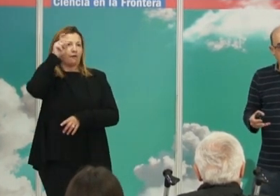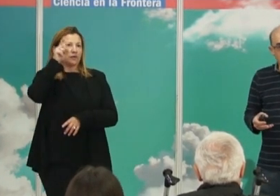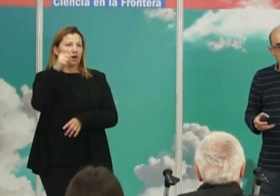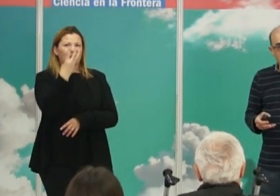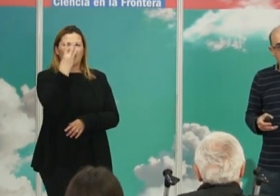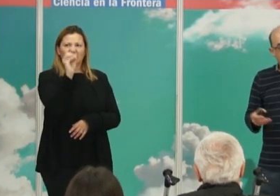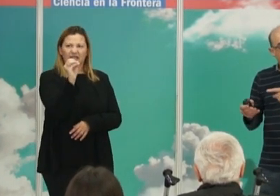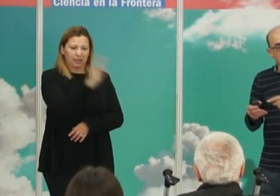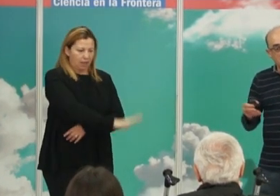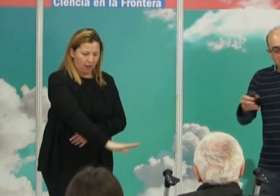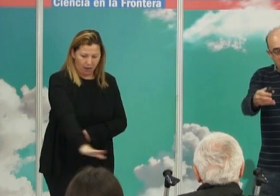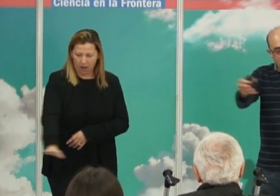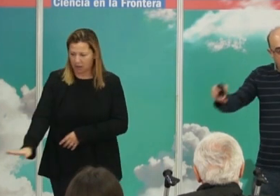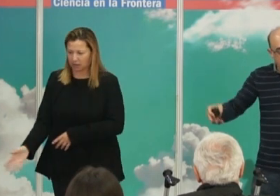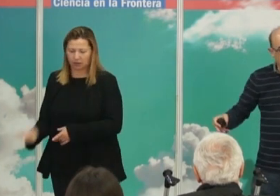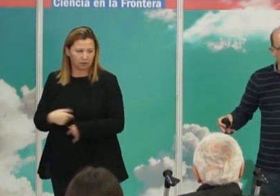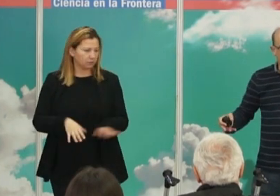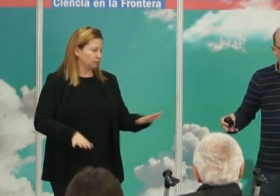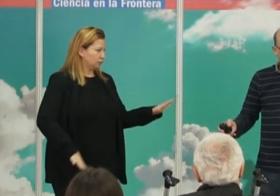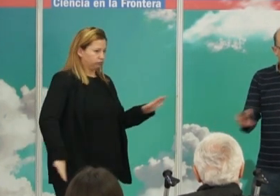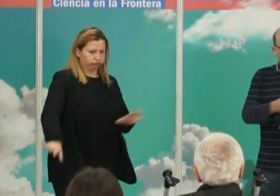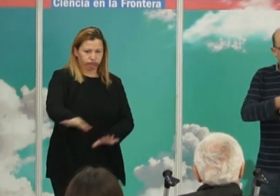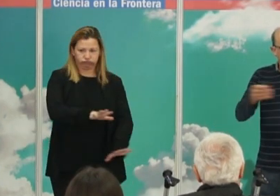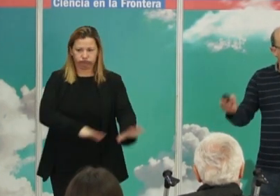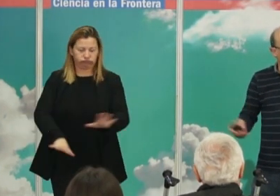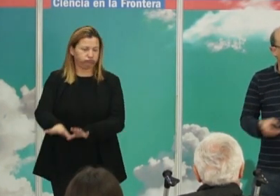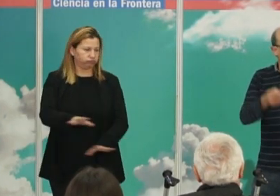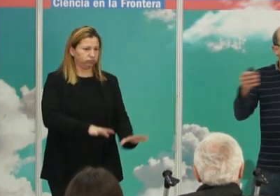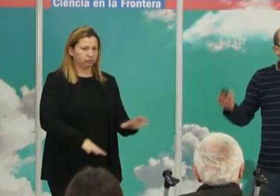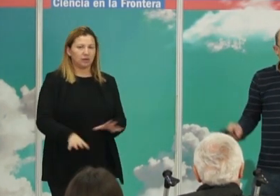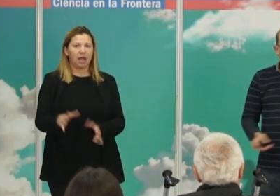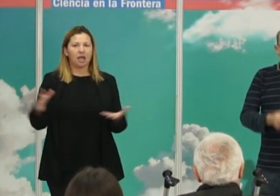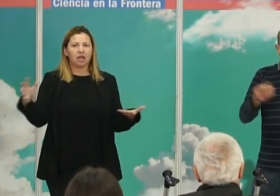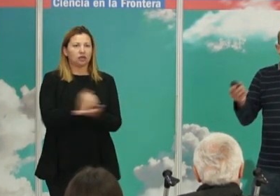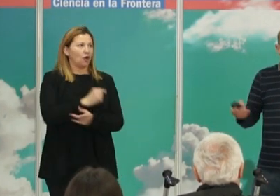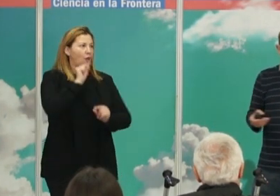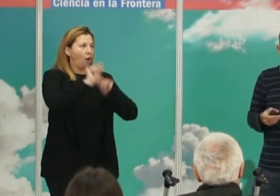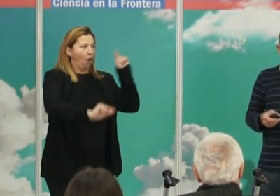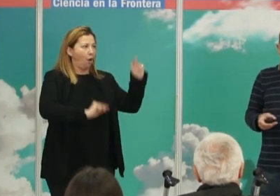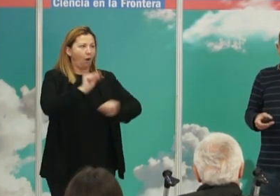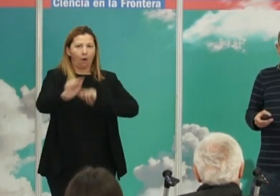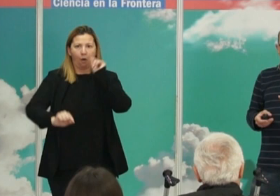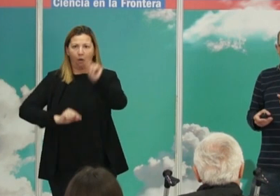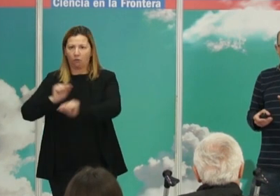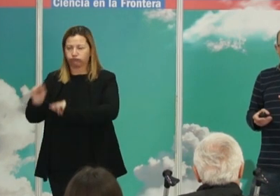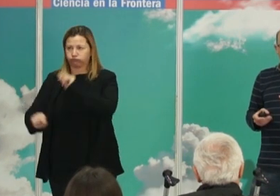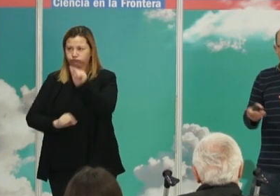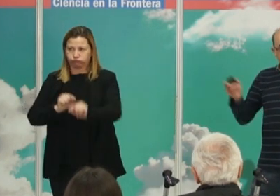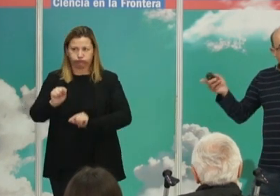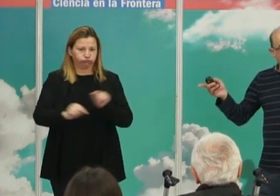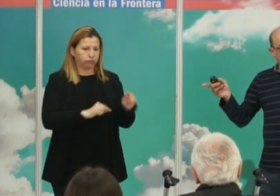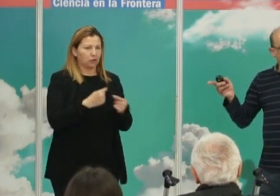cuando eres un cazador-recolector. Por cierto, al tener 30 niños juntos, eso significa que todos los virus van por allí circulando y